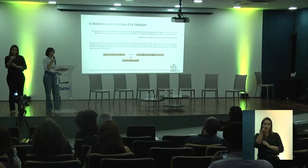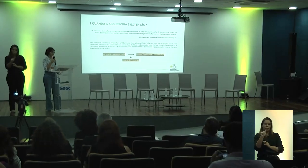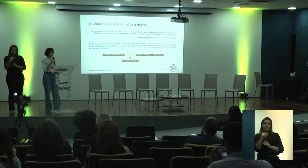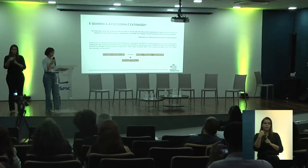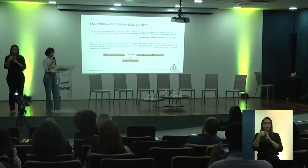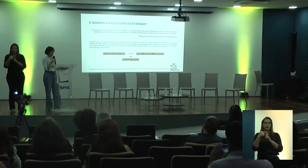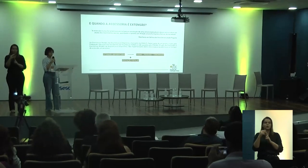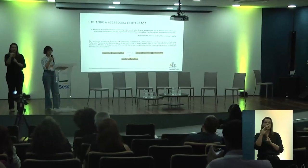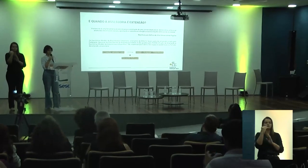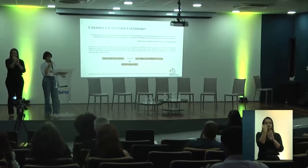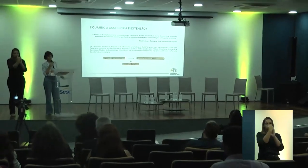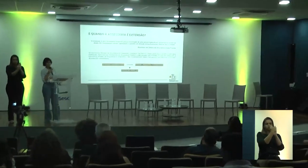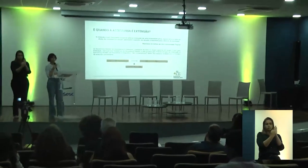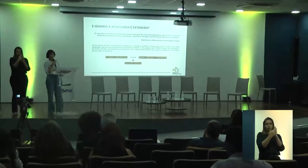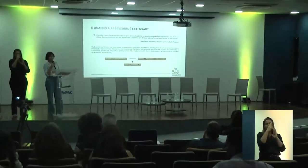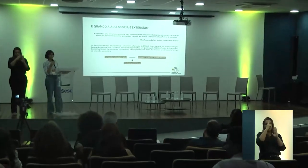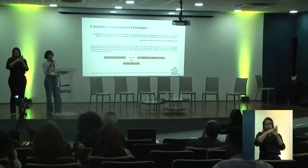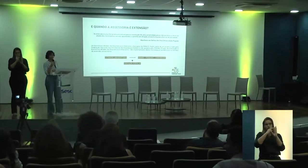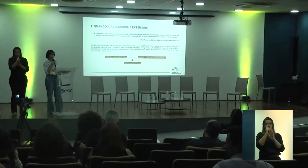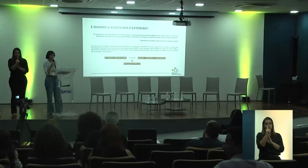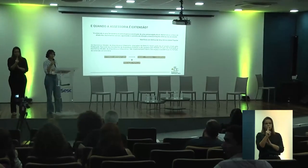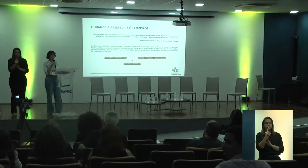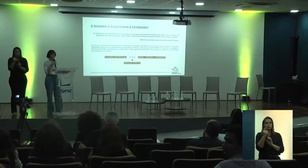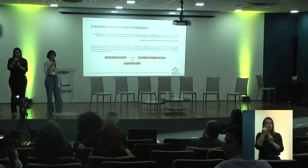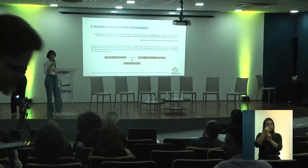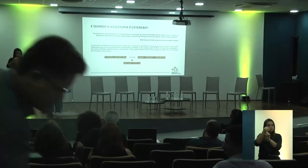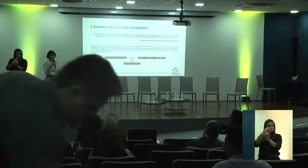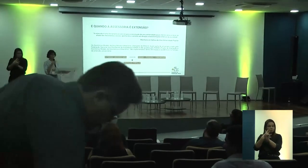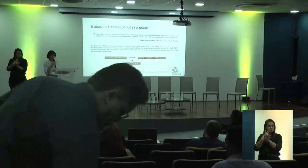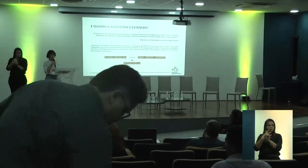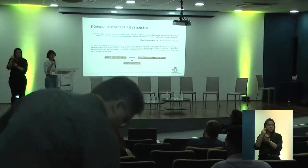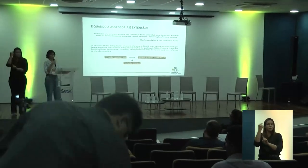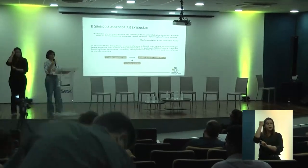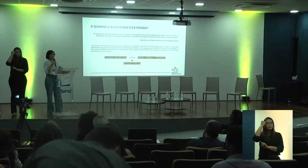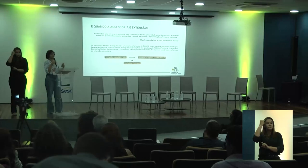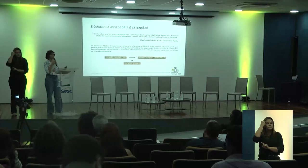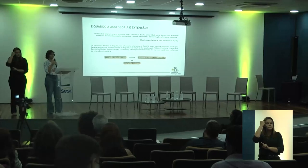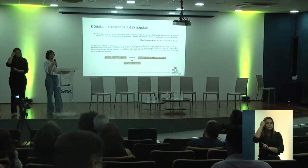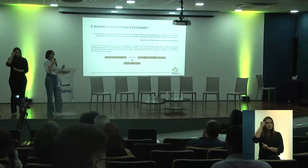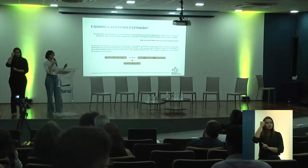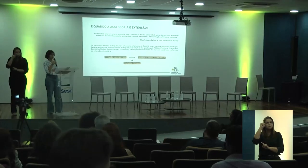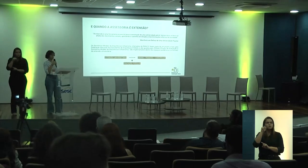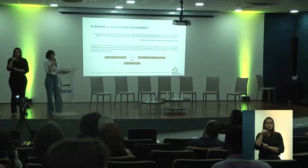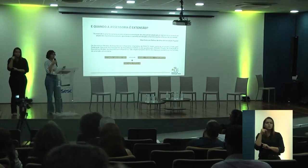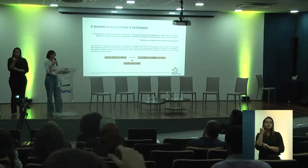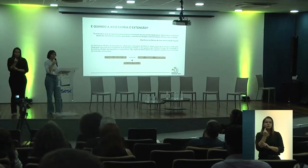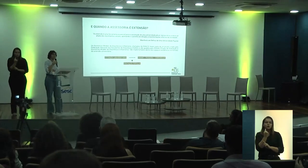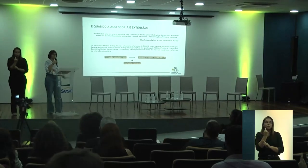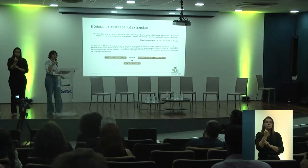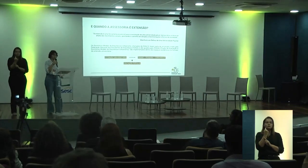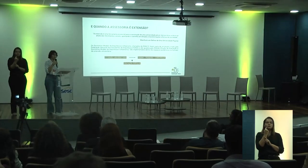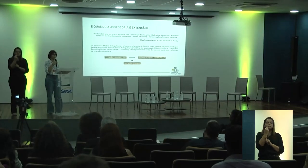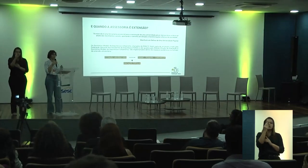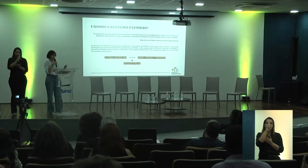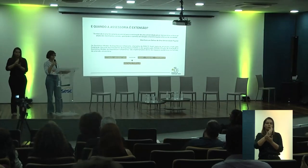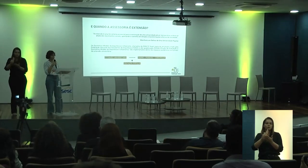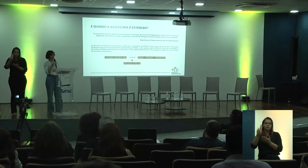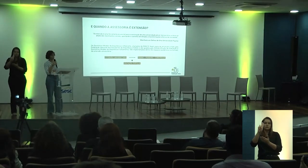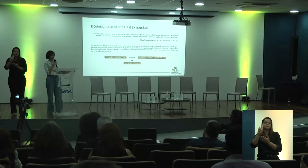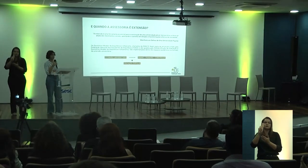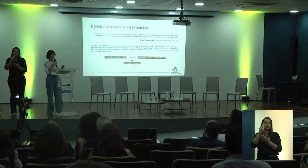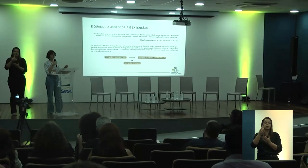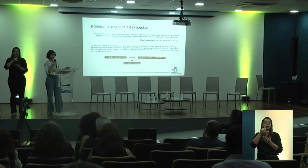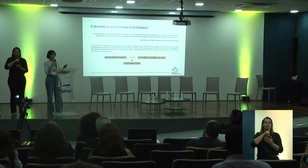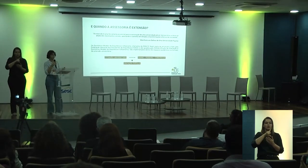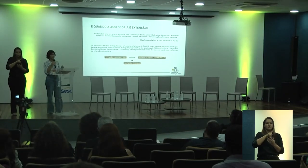regimento. E aí, quando a gente está falando de extensão, pensando em que a gente reforça constantemente que a universidade é construída em cima